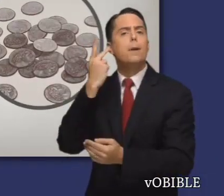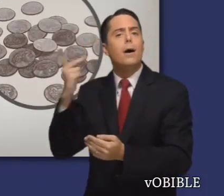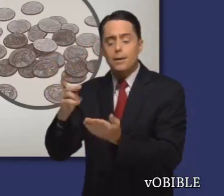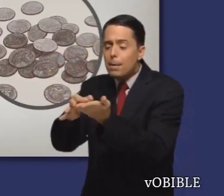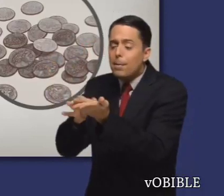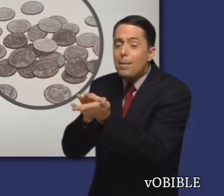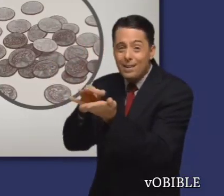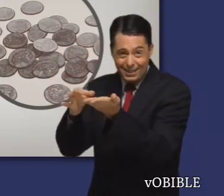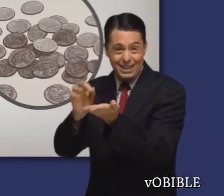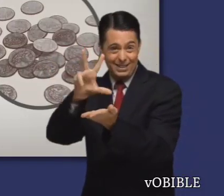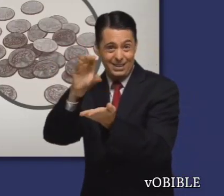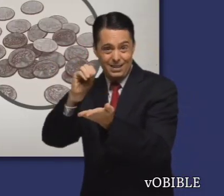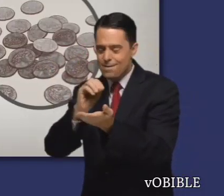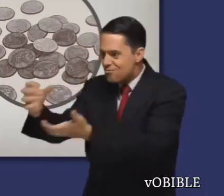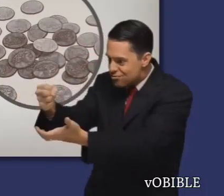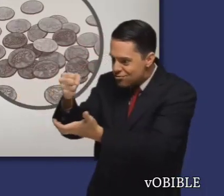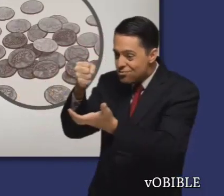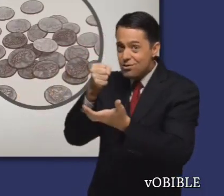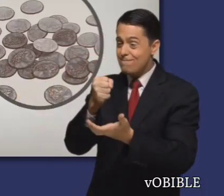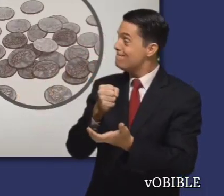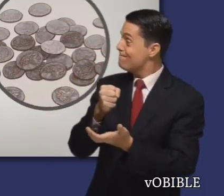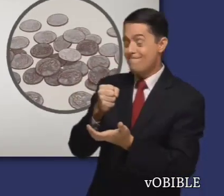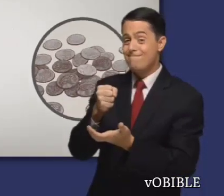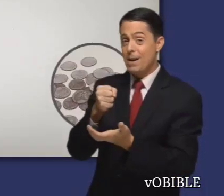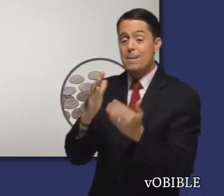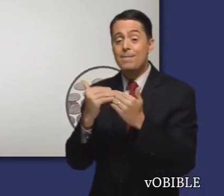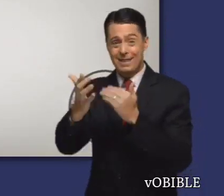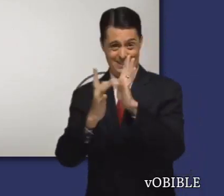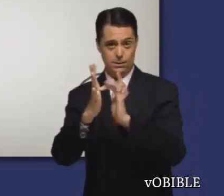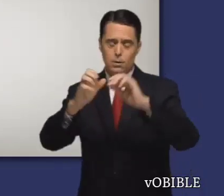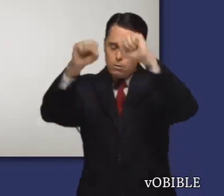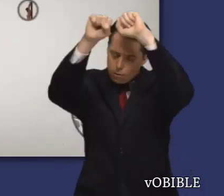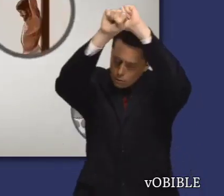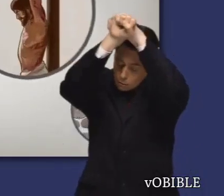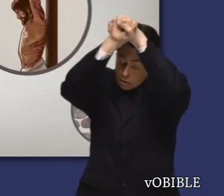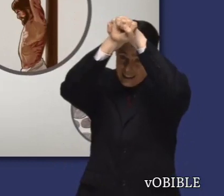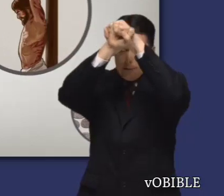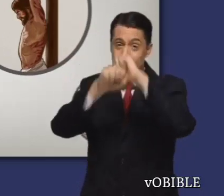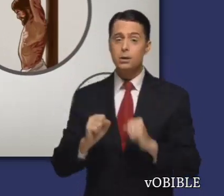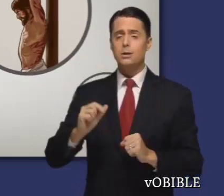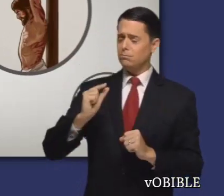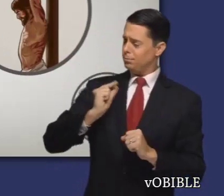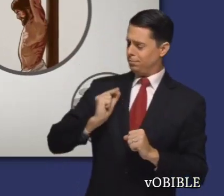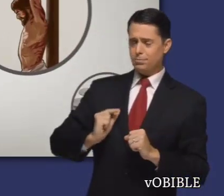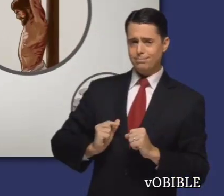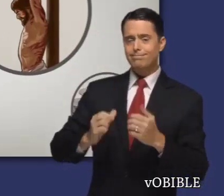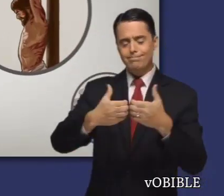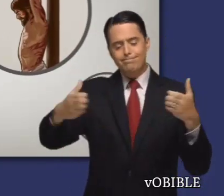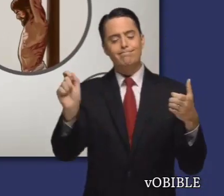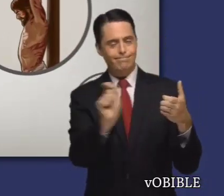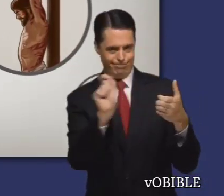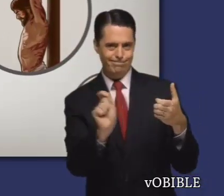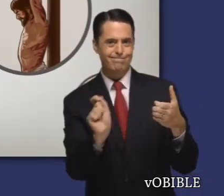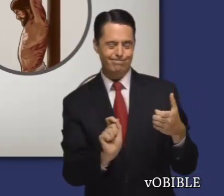sería traicionado por 30 monedas de plata. También predijo algunos detalles sobre la muerte del pastor mesiánico.